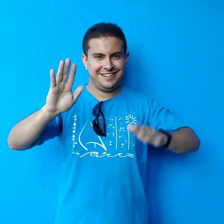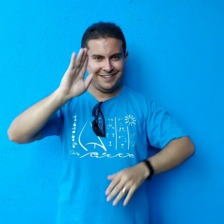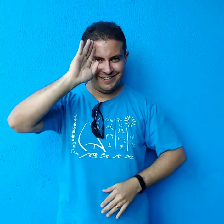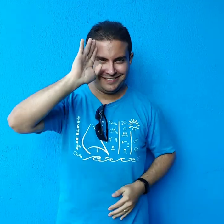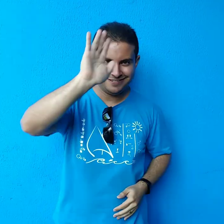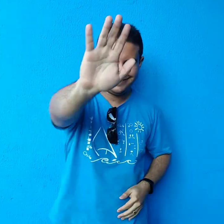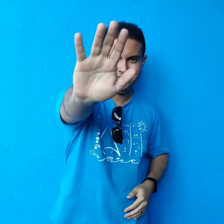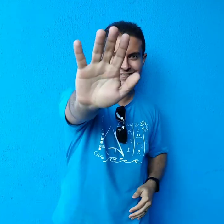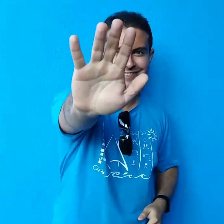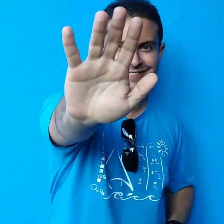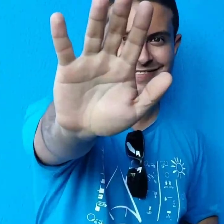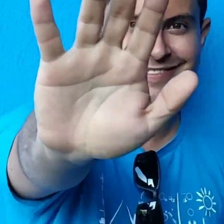até a próxima. Valeu!